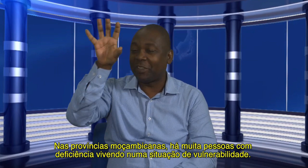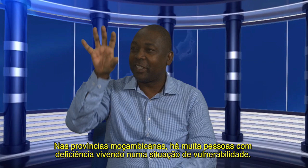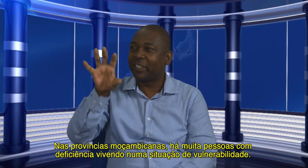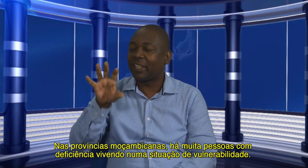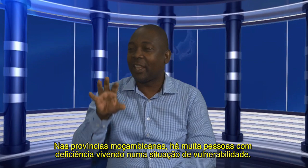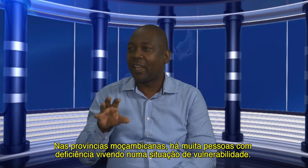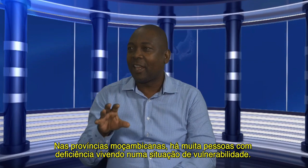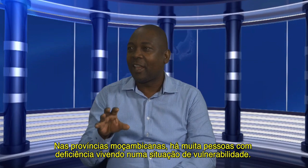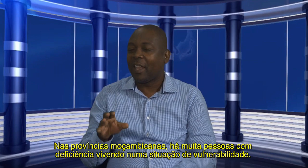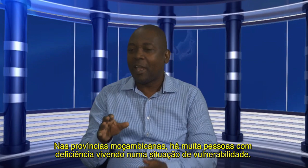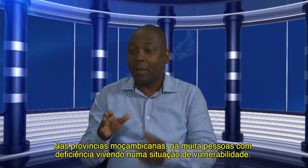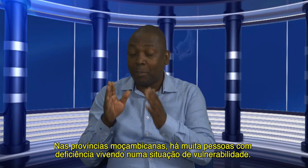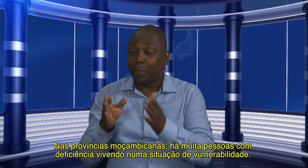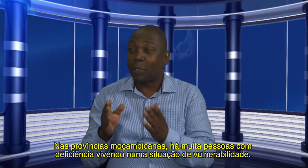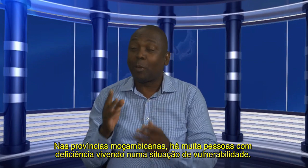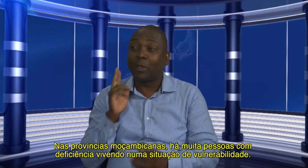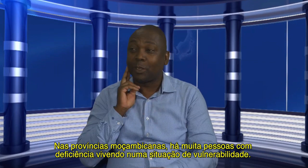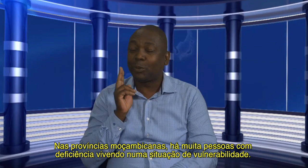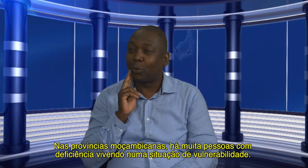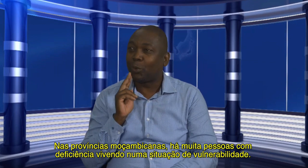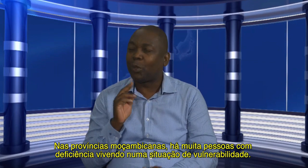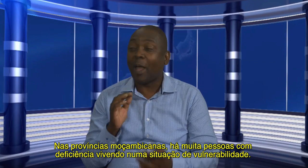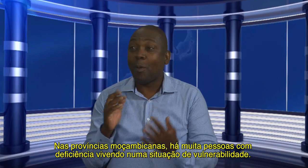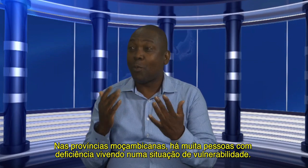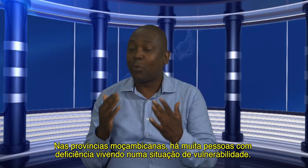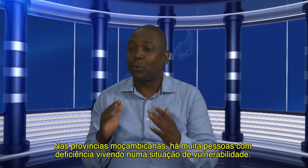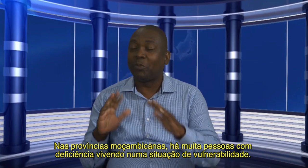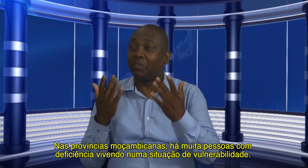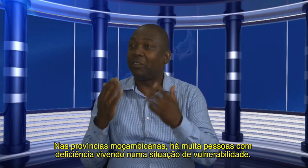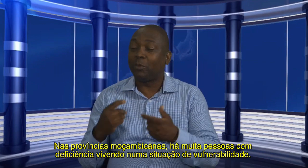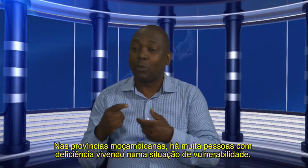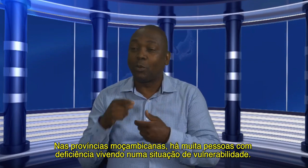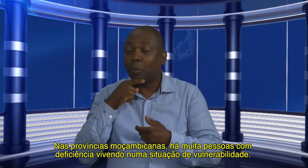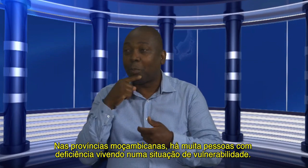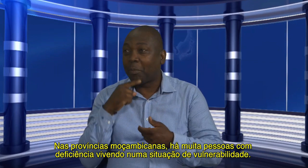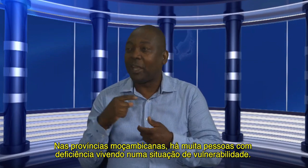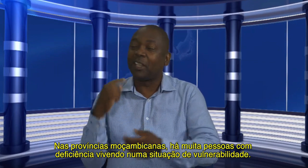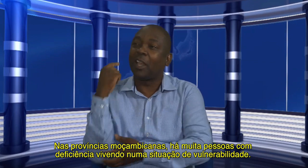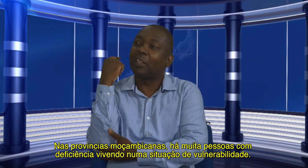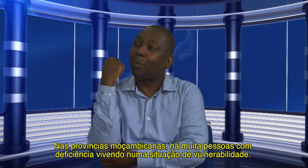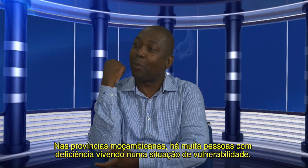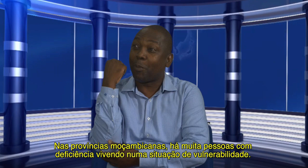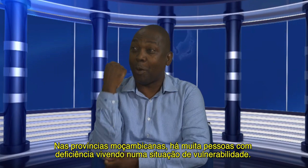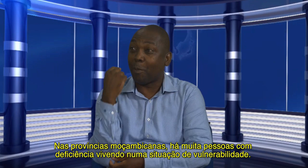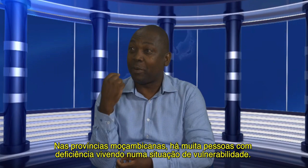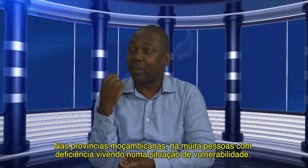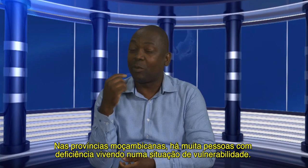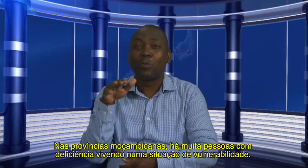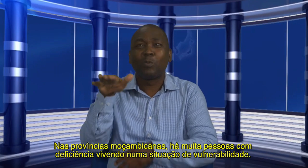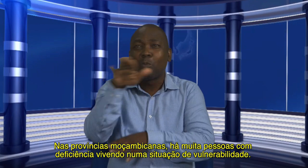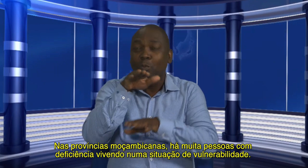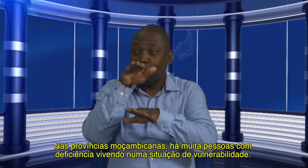se existem várias posições, e tem muitas pessoas surdas que vivem numa situação